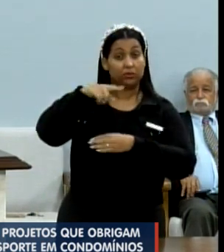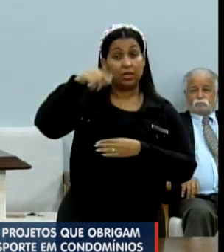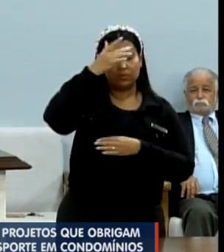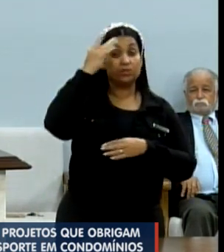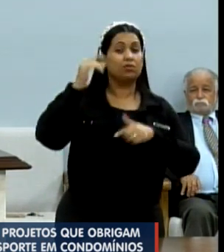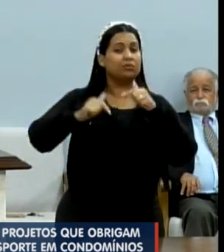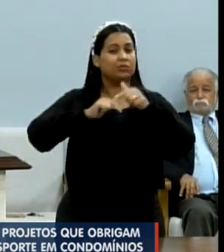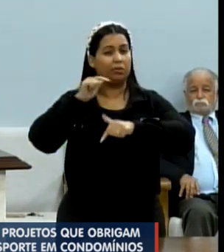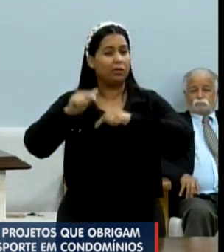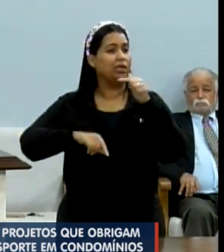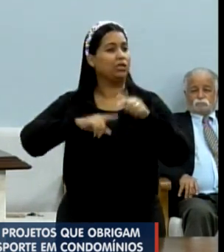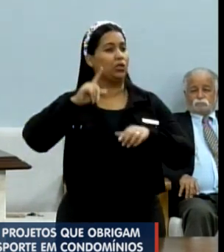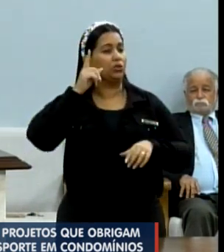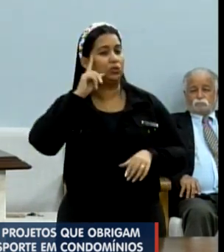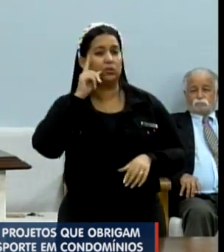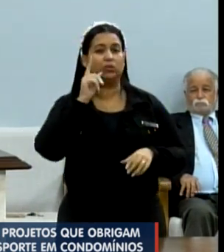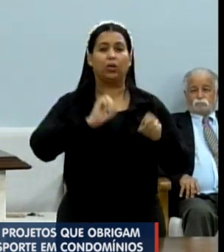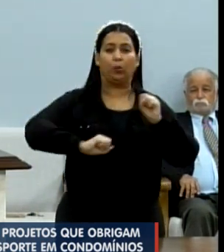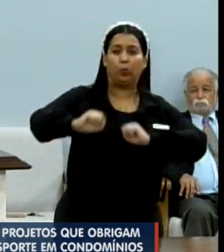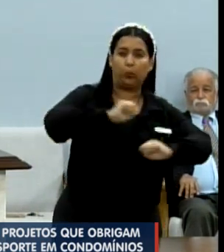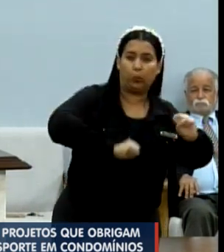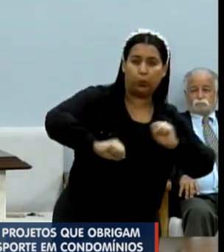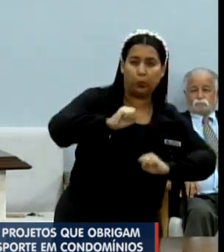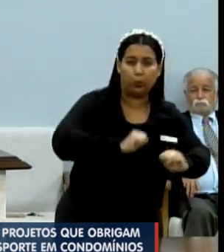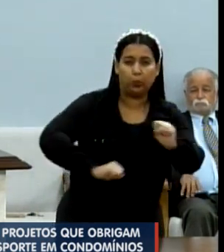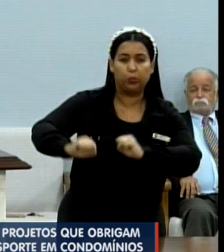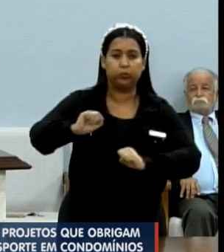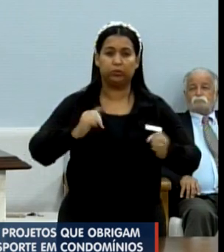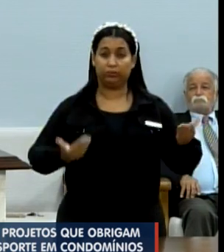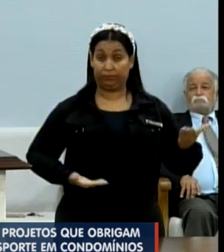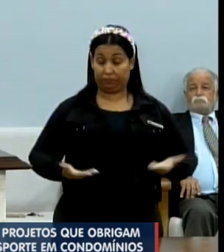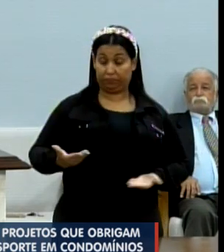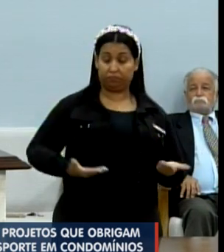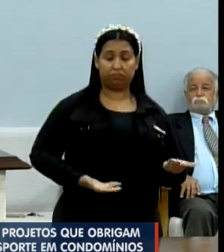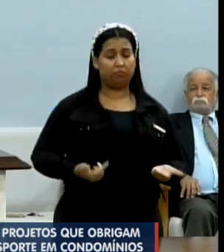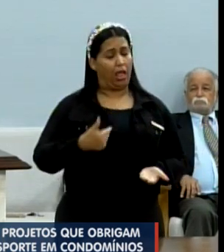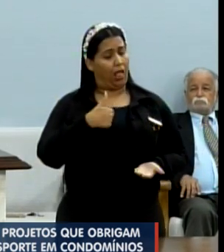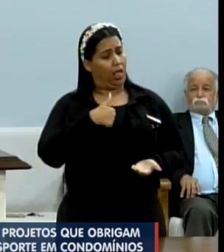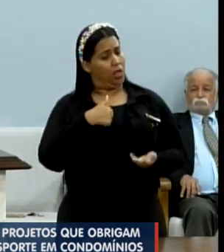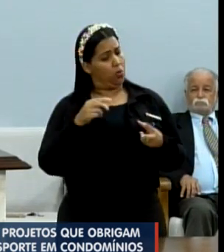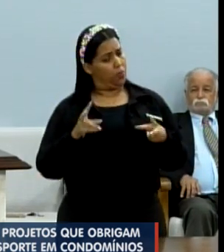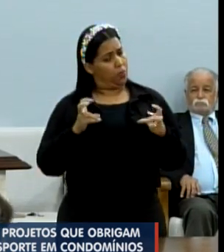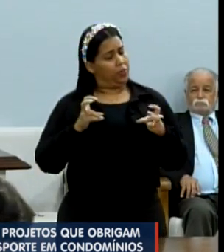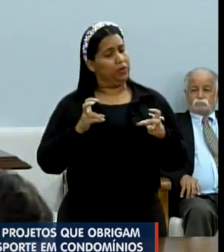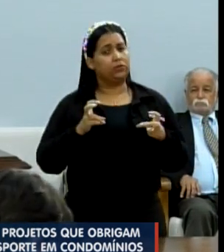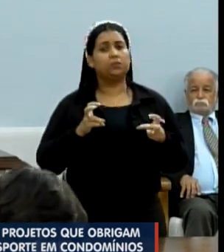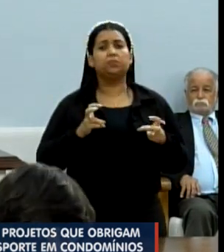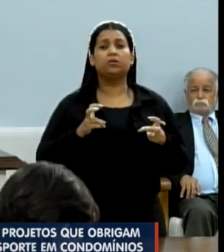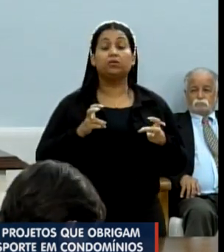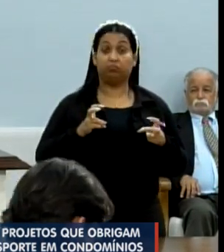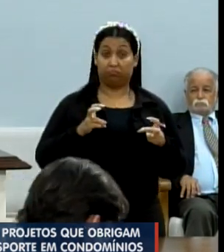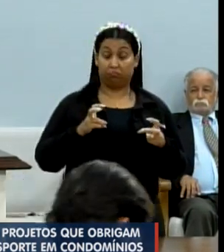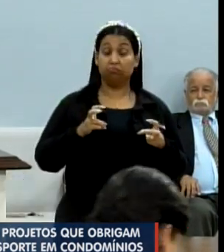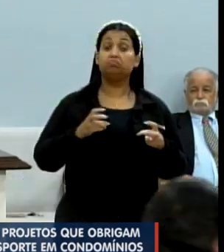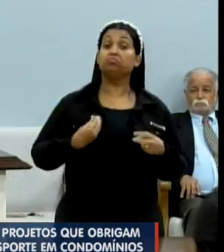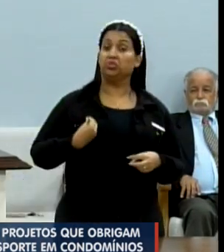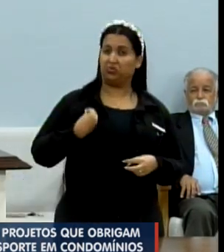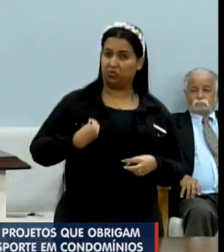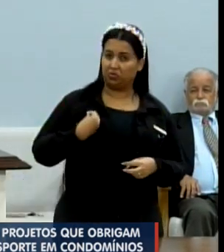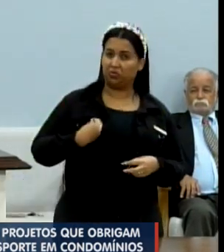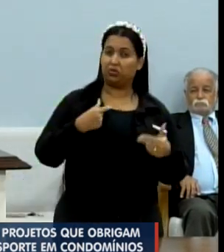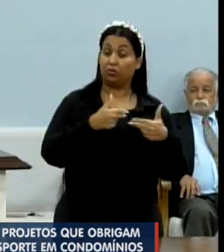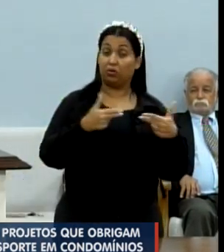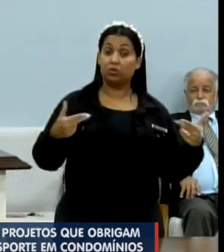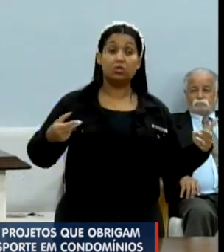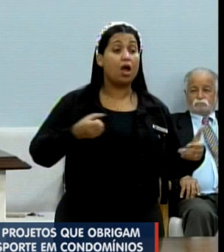diaristas, secretárias do lar, domésticas. O que eu pude perceber, e tenho convivido com essa situação,